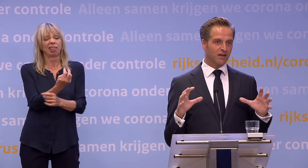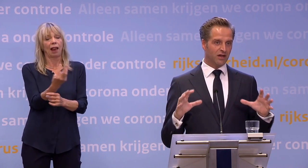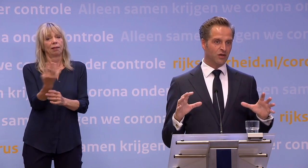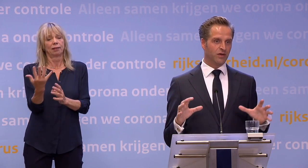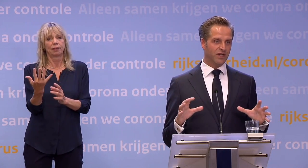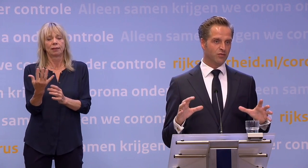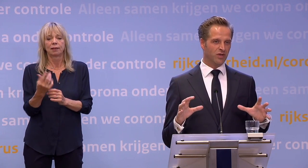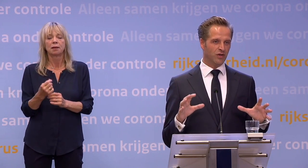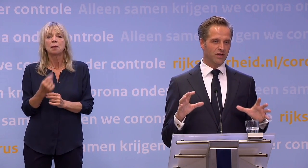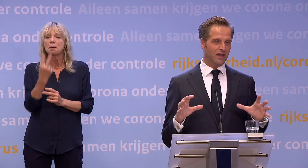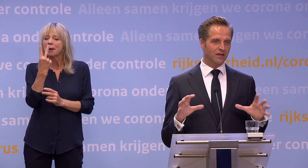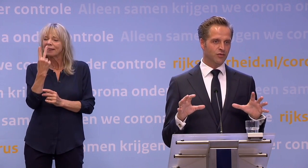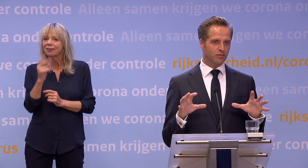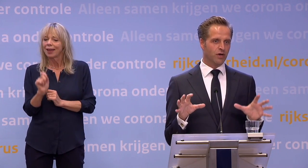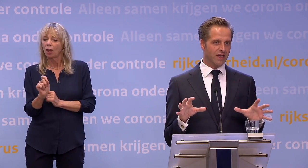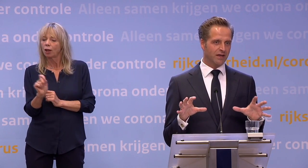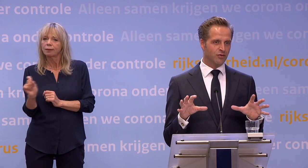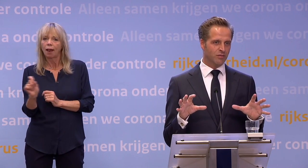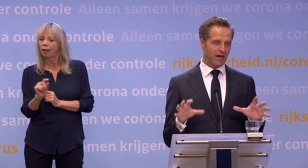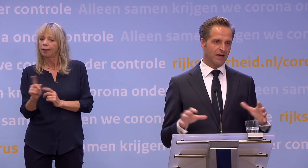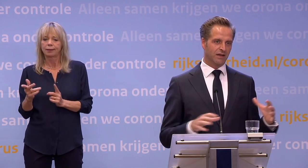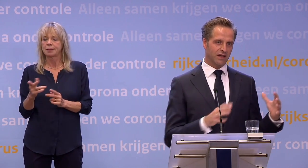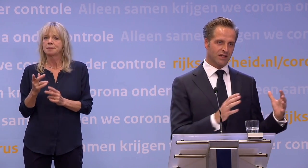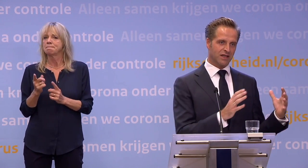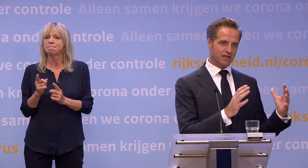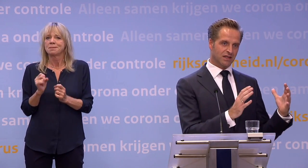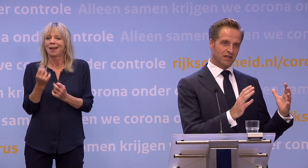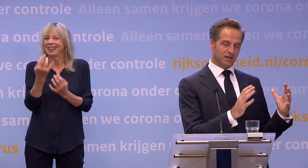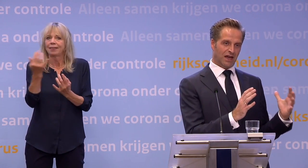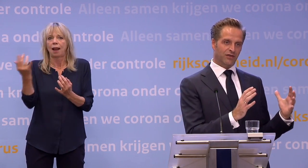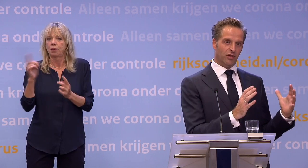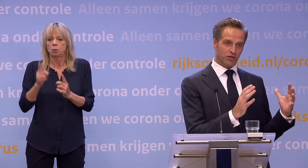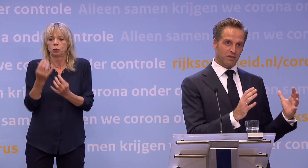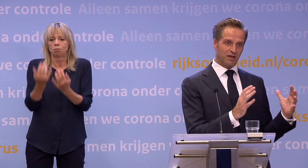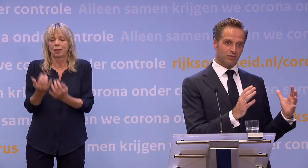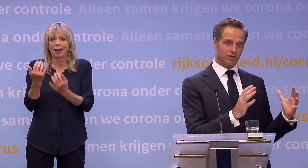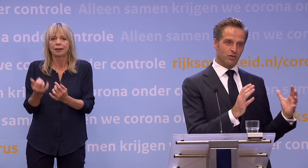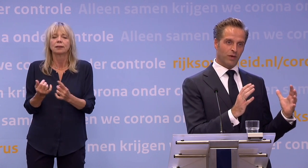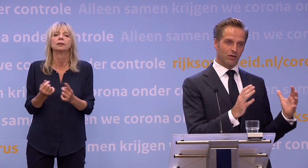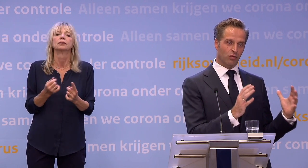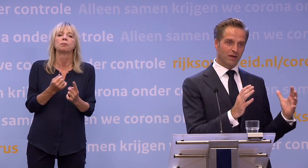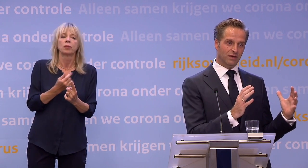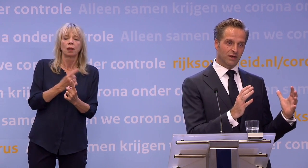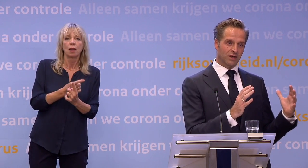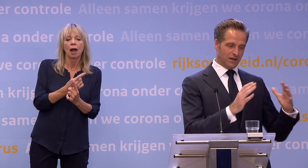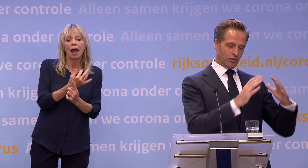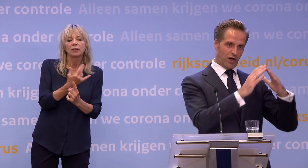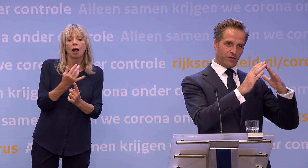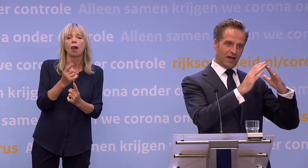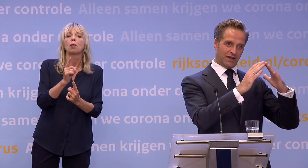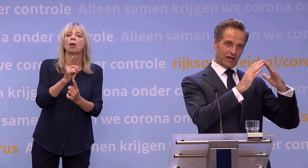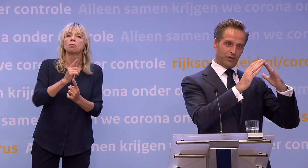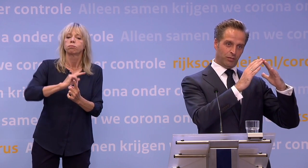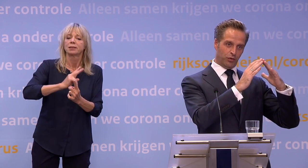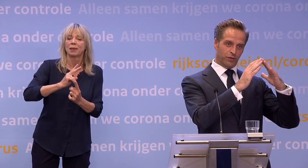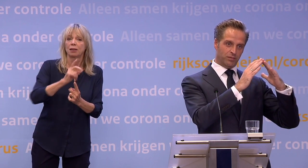Er zijn twee getallen op dat dashboard, die kun je niet tellen. Die moet je modelleren, die moet je berekenen. Het eerste is het aantal besmettelijke personen op enig moment. Die wordt